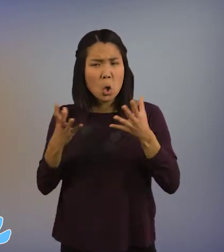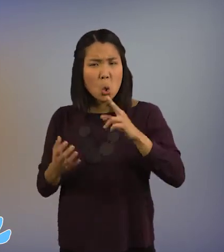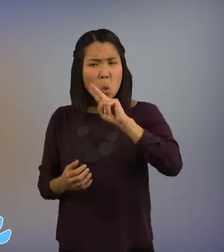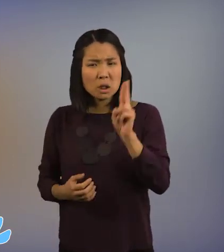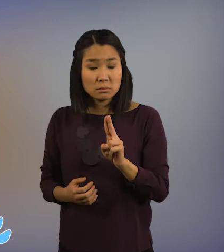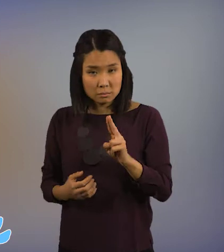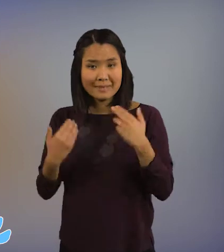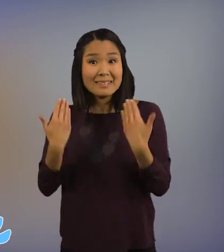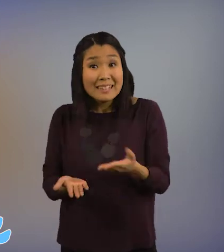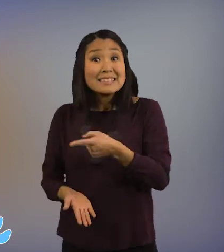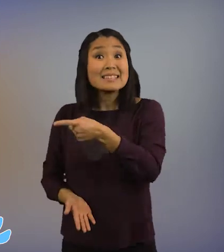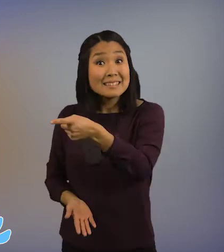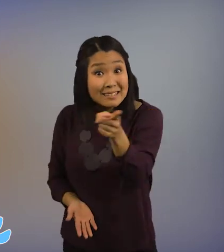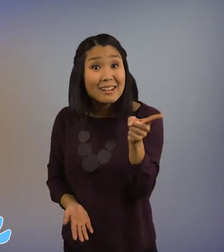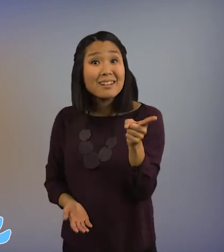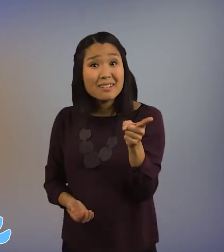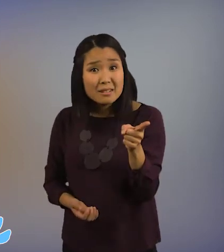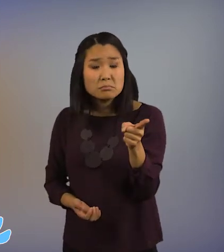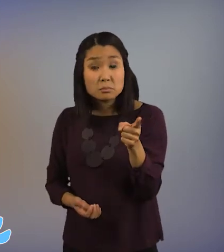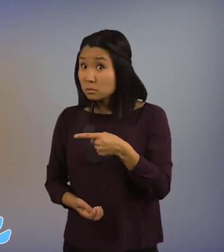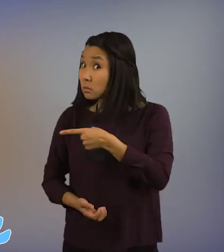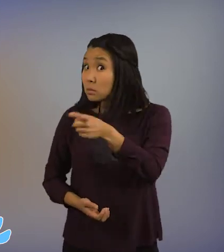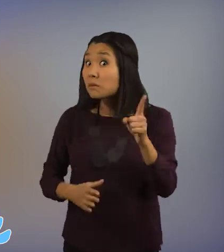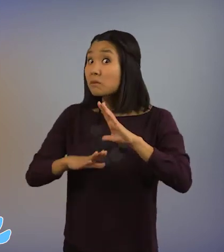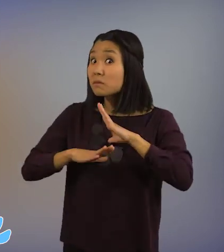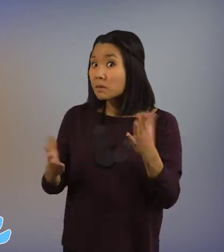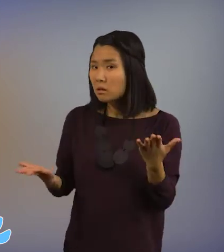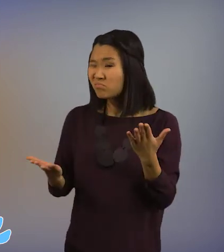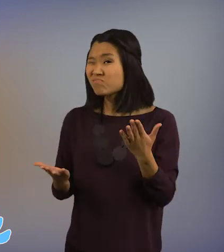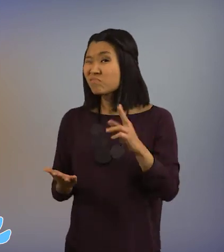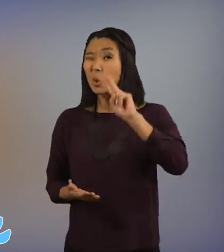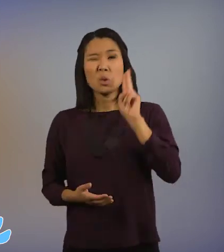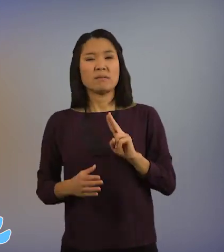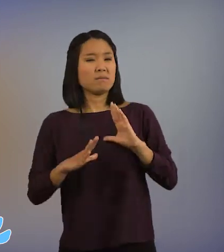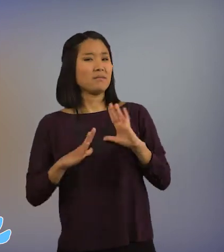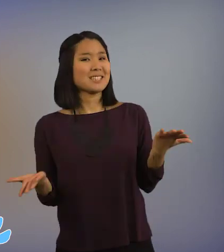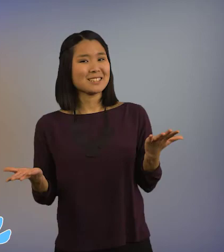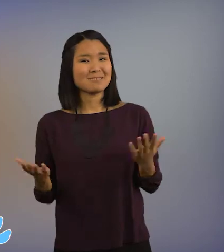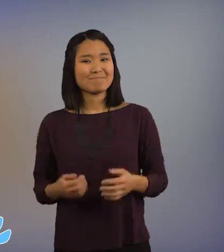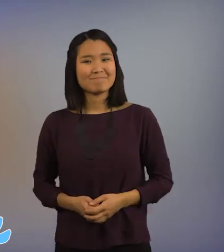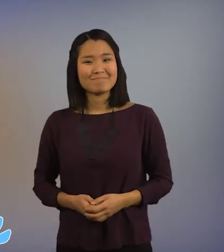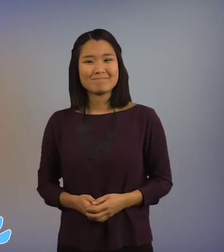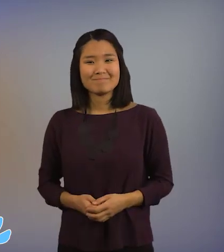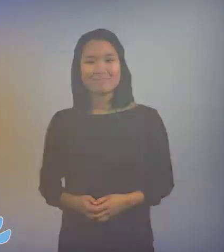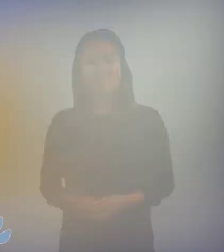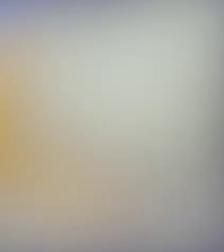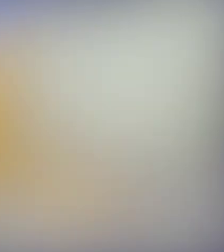Den är naivt avväpnande i sitt formspråk, lekfull och bubblande av pastellig livsbejakelse.